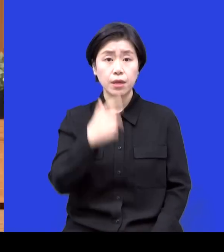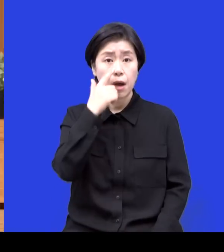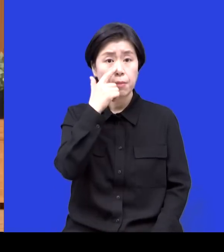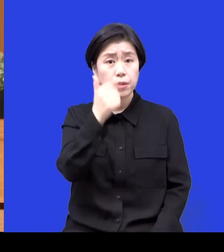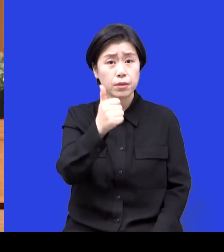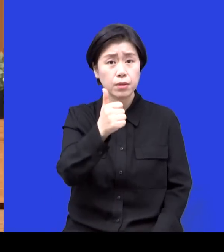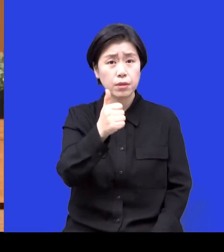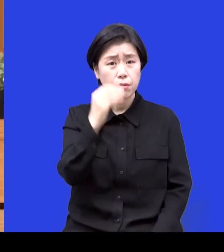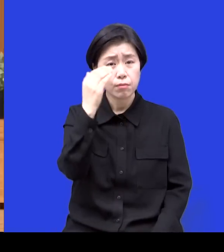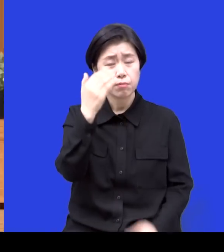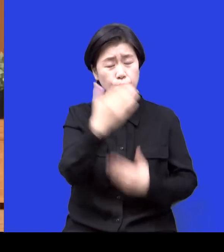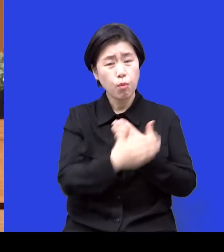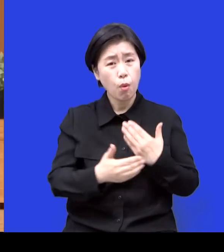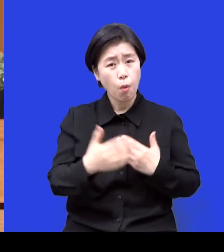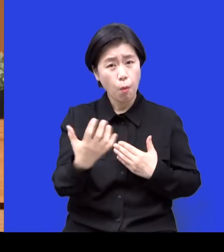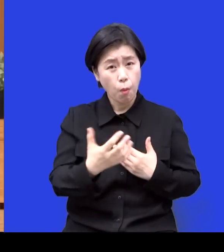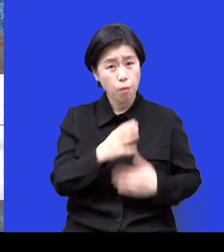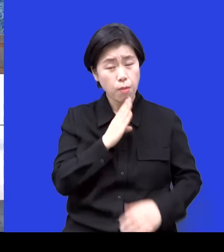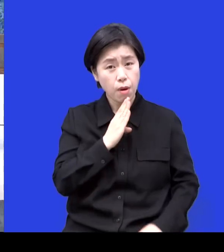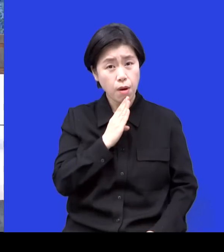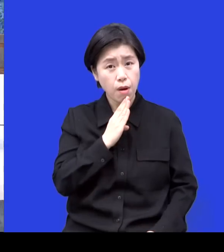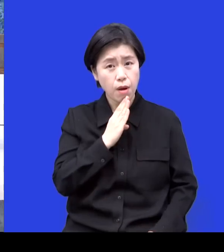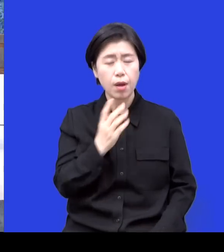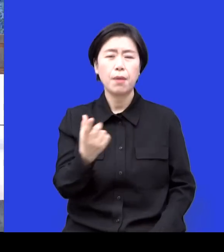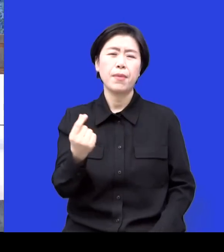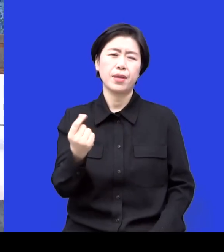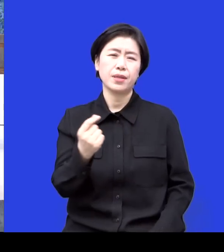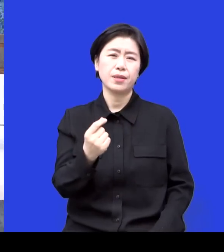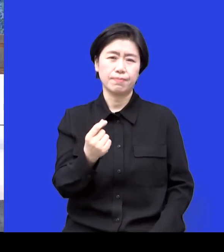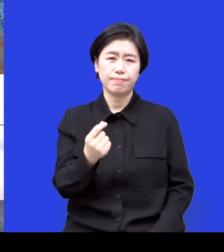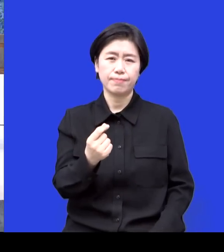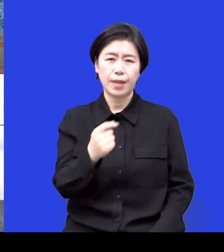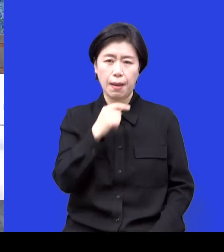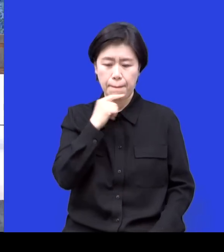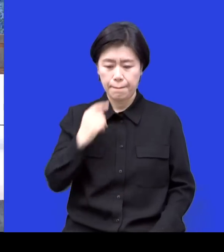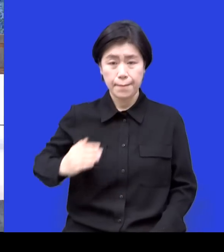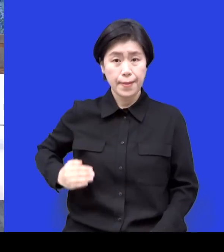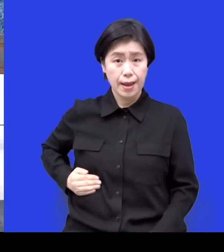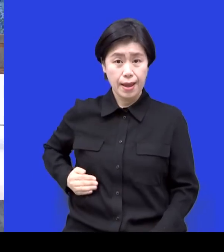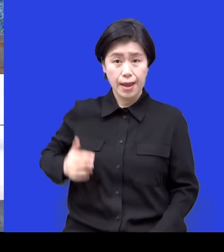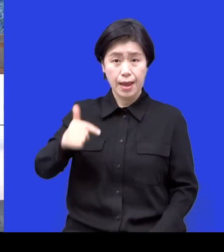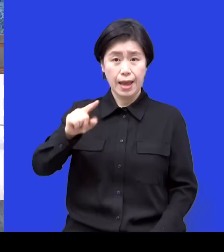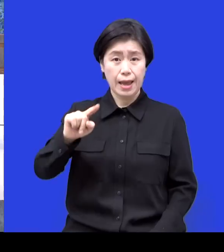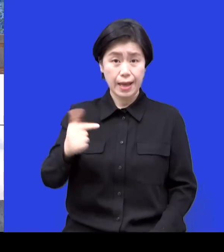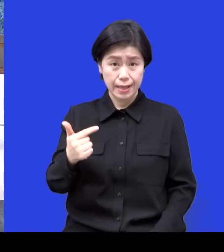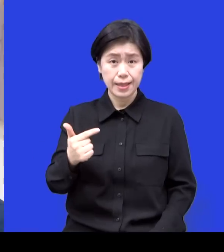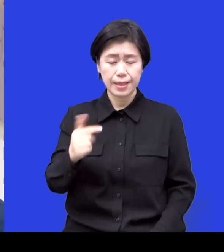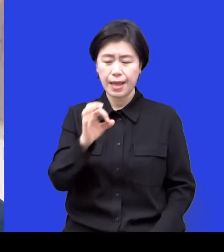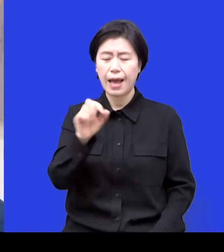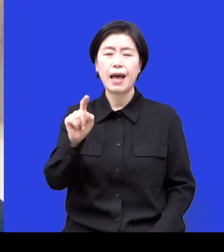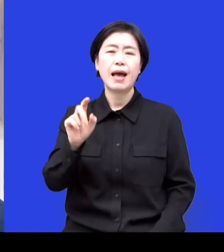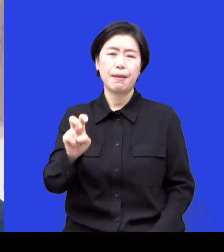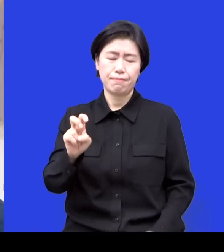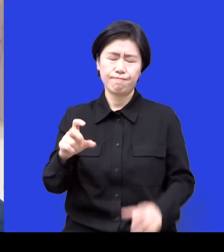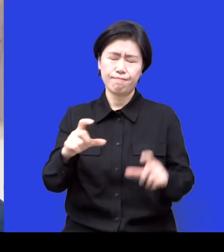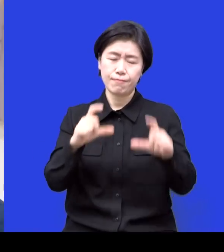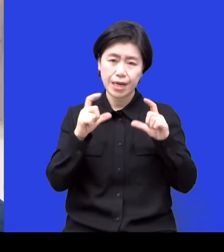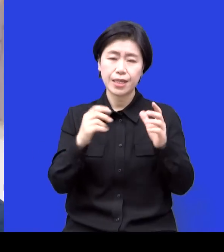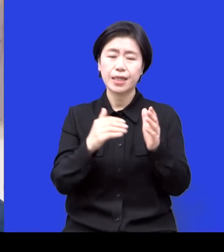봐요 아 예 뭐 간암 진단을 받으셔가지고 그때는 저희 가족들이 뭐